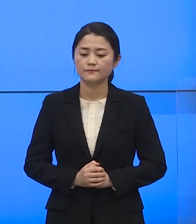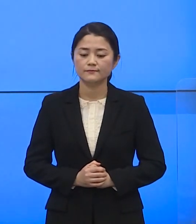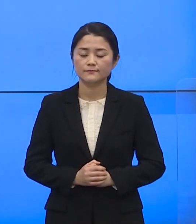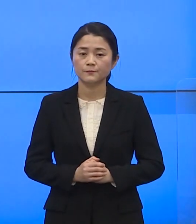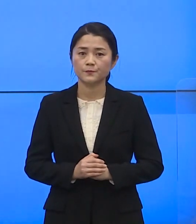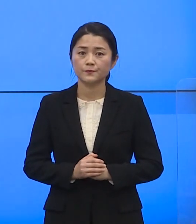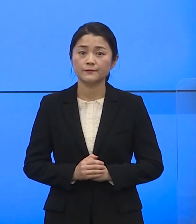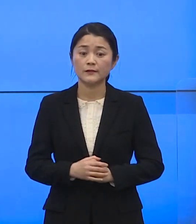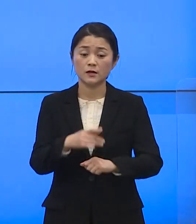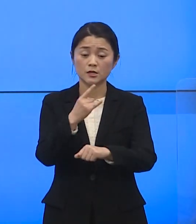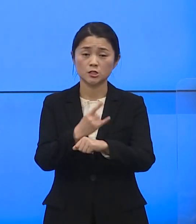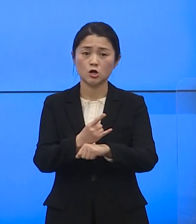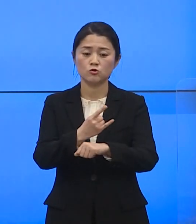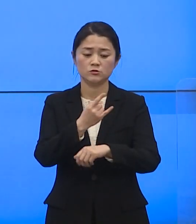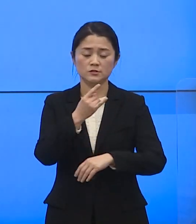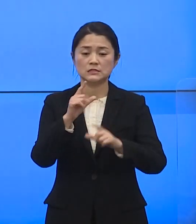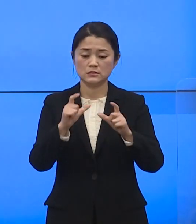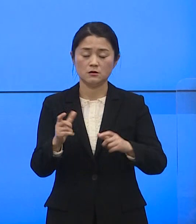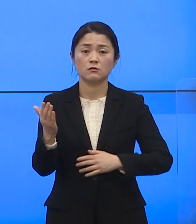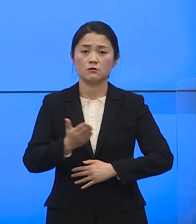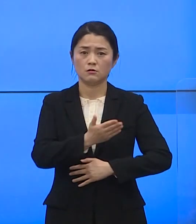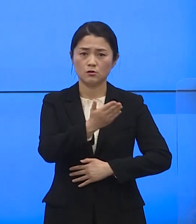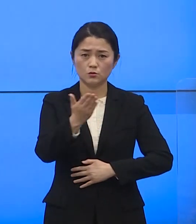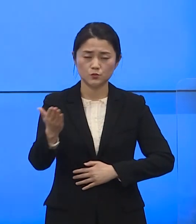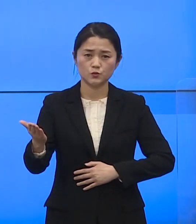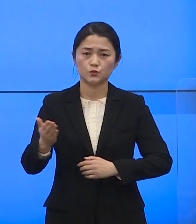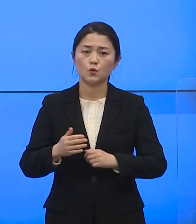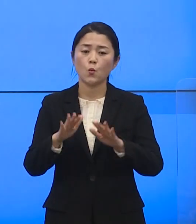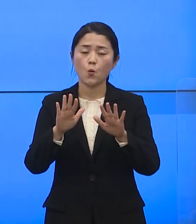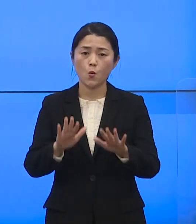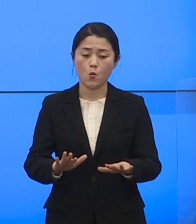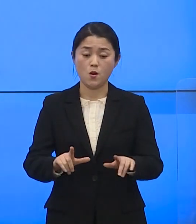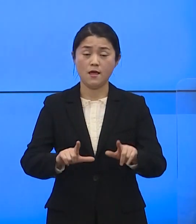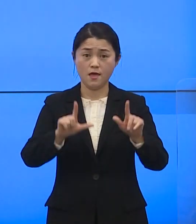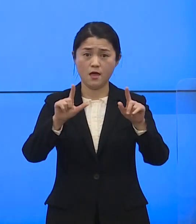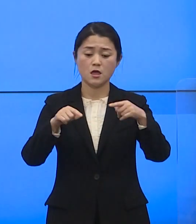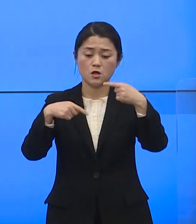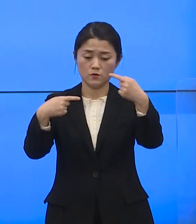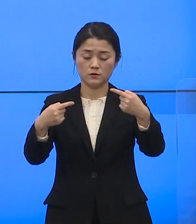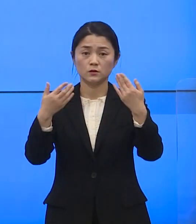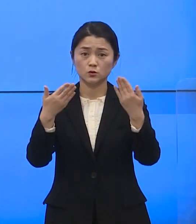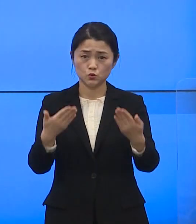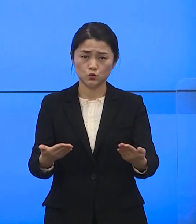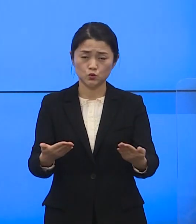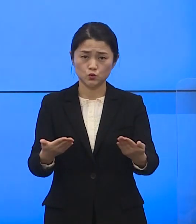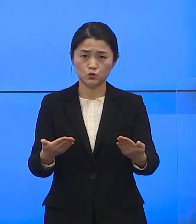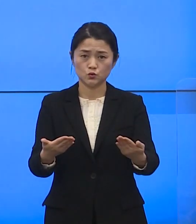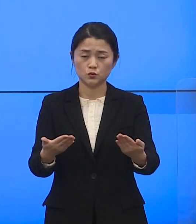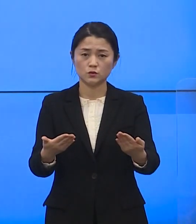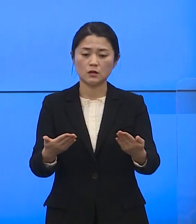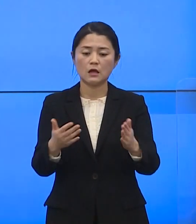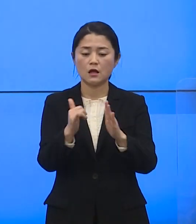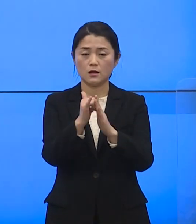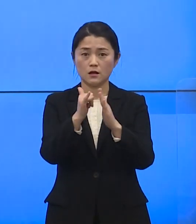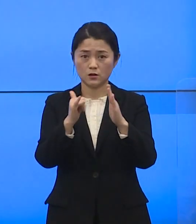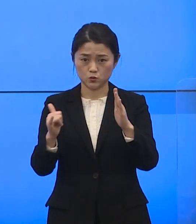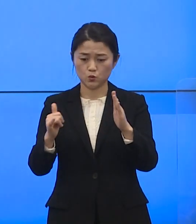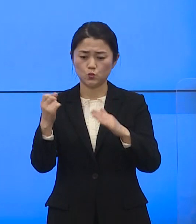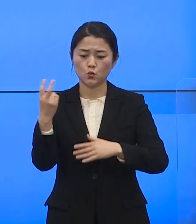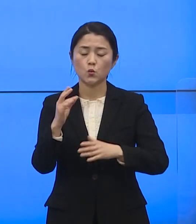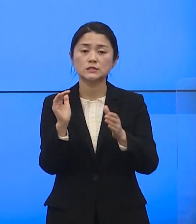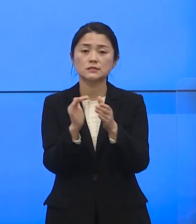의성 국민 여러분 올해 설 명절 전후 가족과